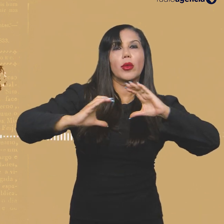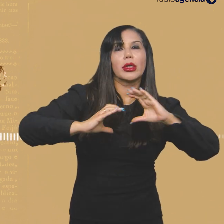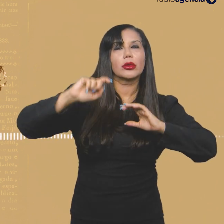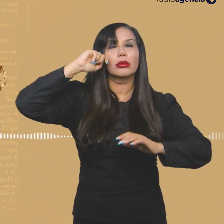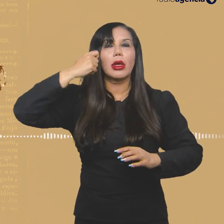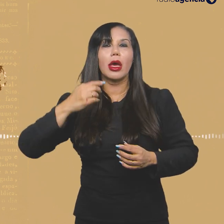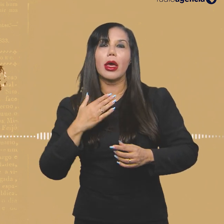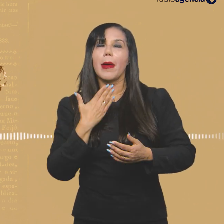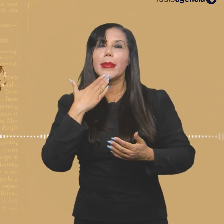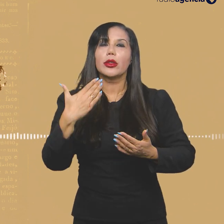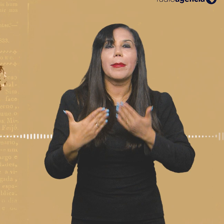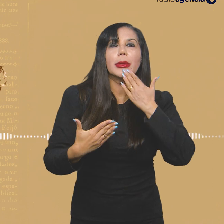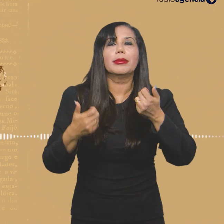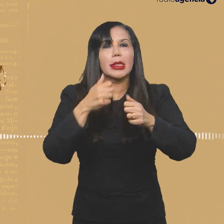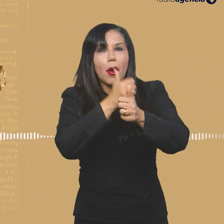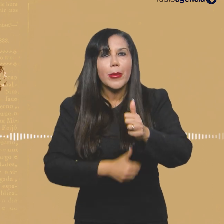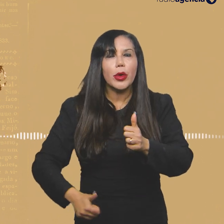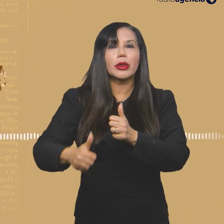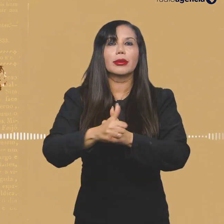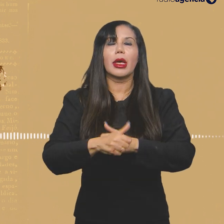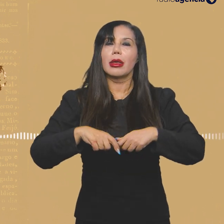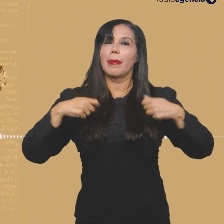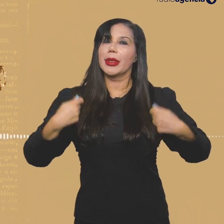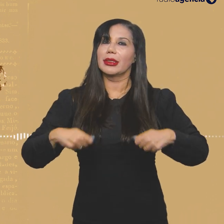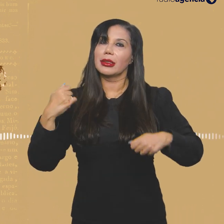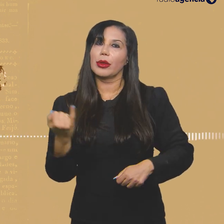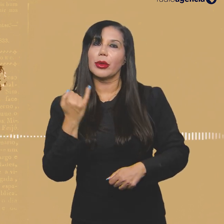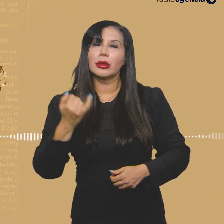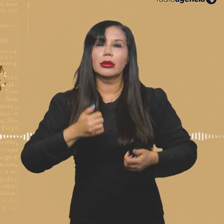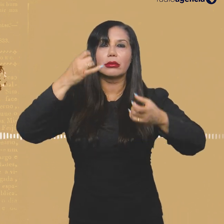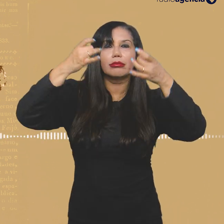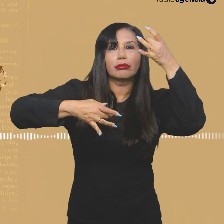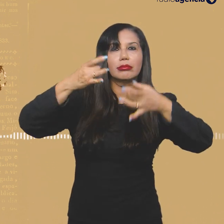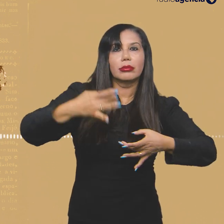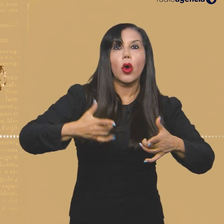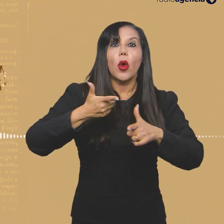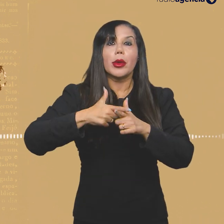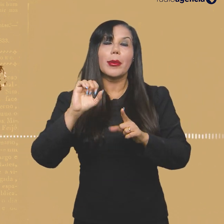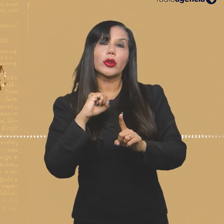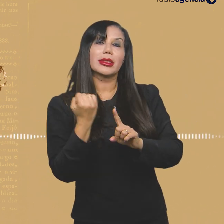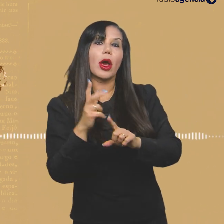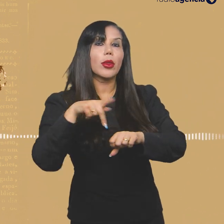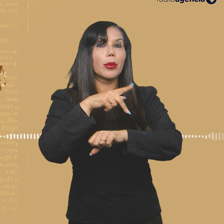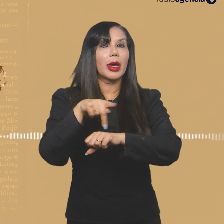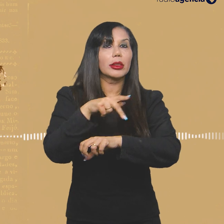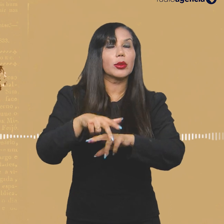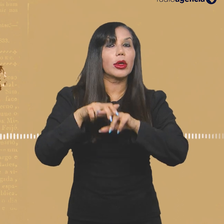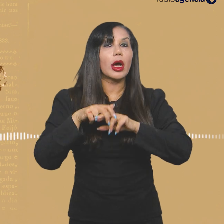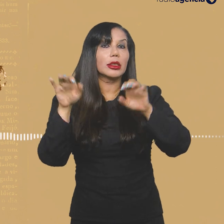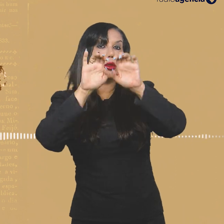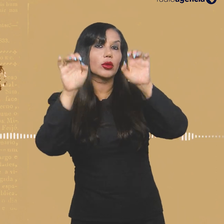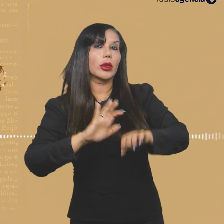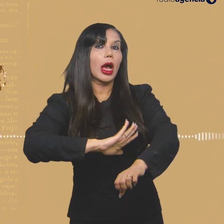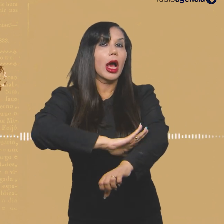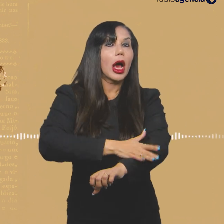que têm reivindicado cada vez mais um lugar de protagonismo e reforçado a necessidade de abordar os problemas sociais do país a partir